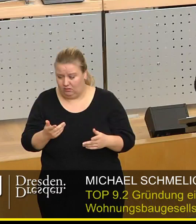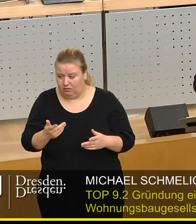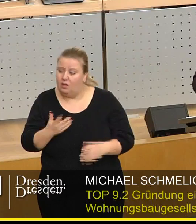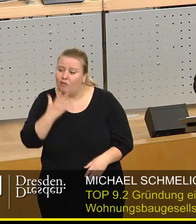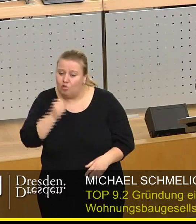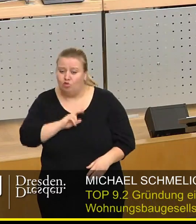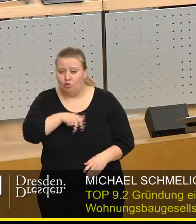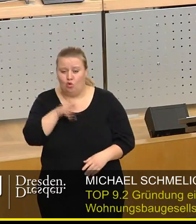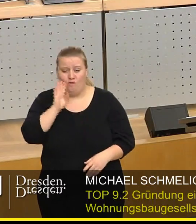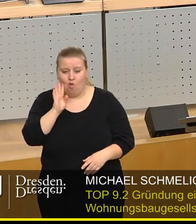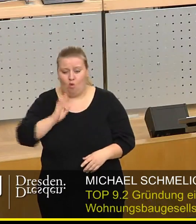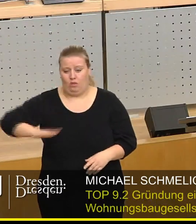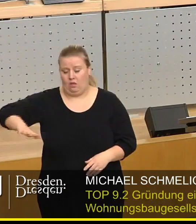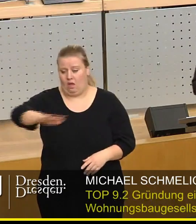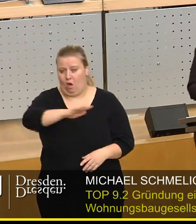über ein soziales